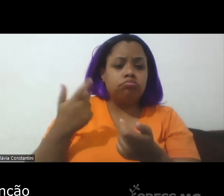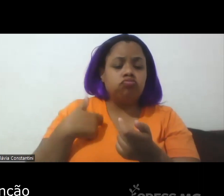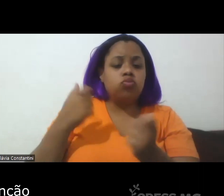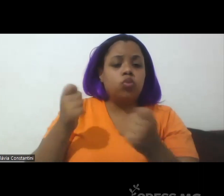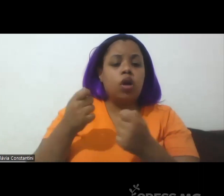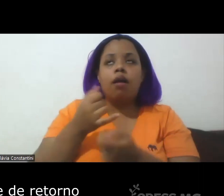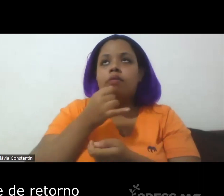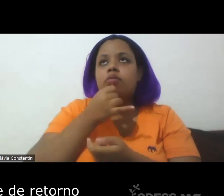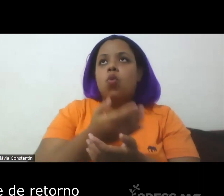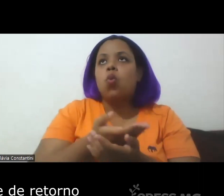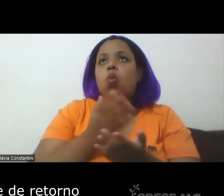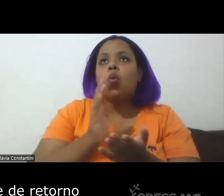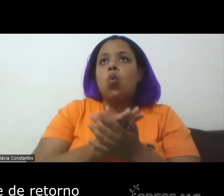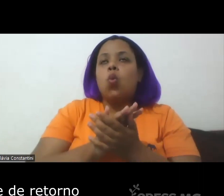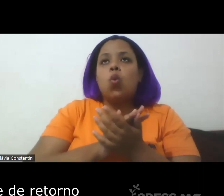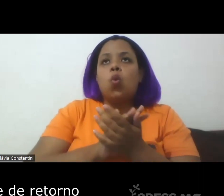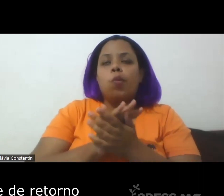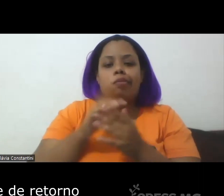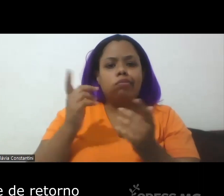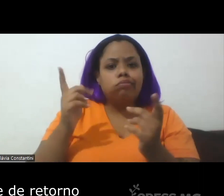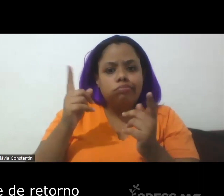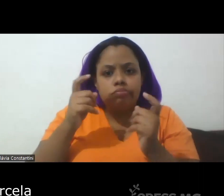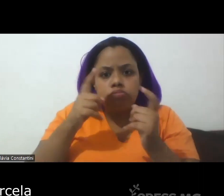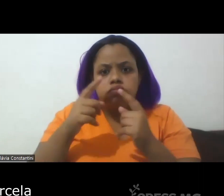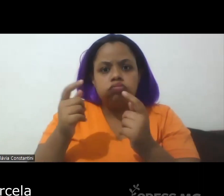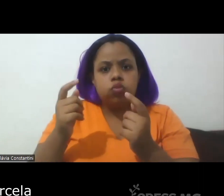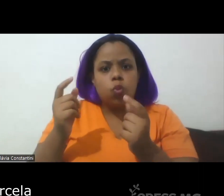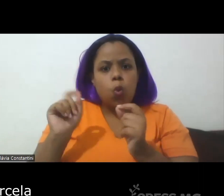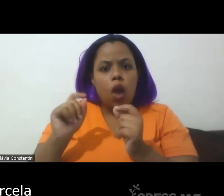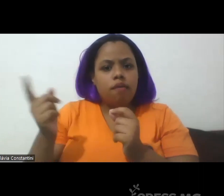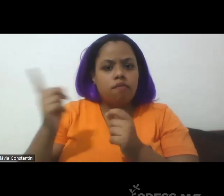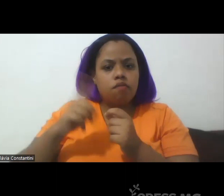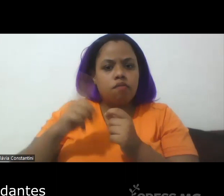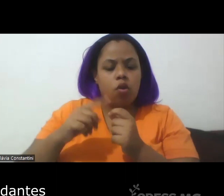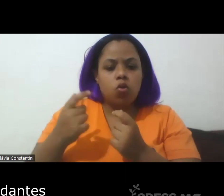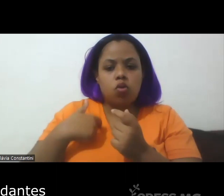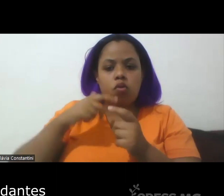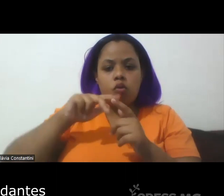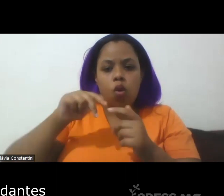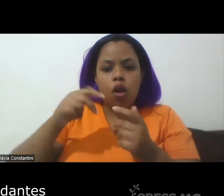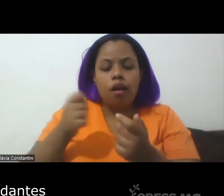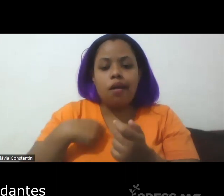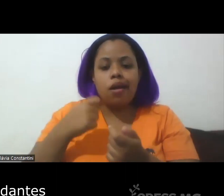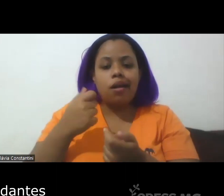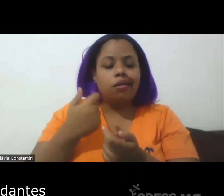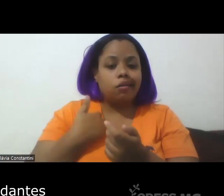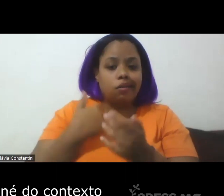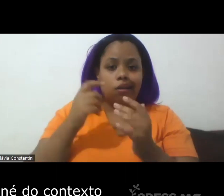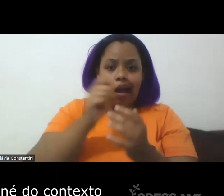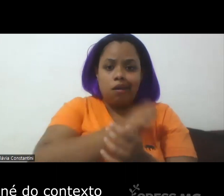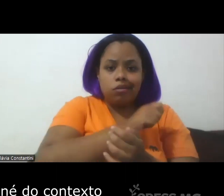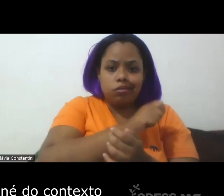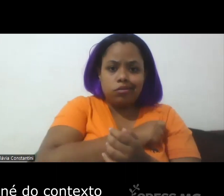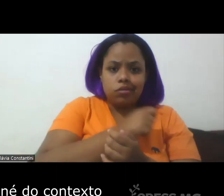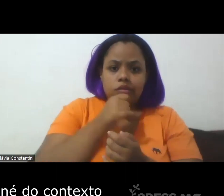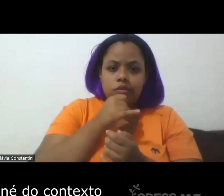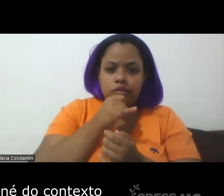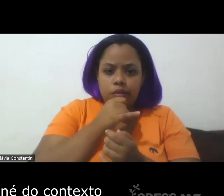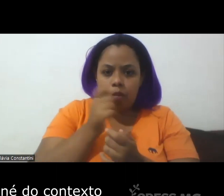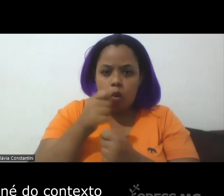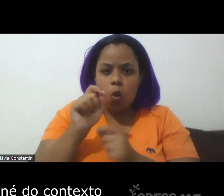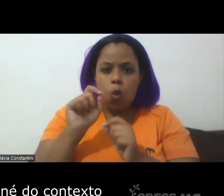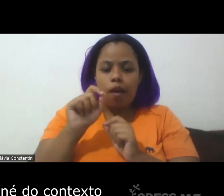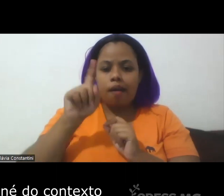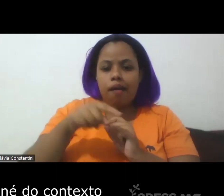da dificuldade de retorno de parcela dos estudantes em função